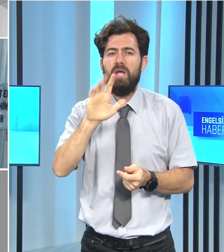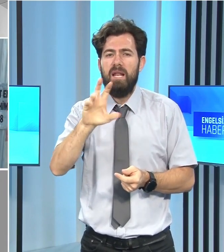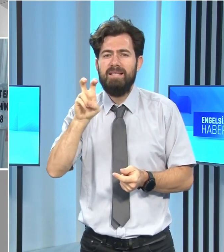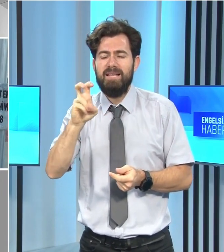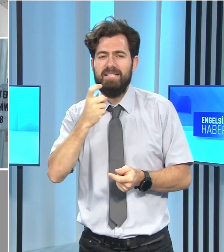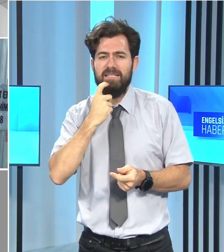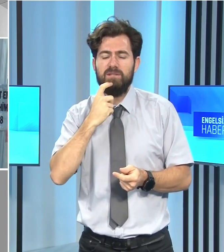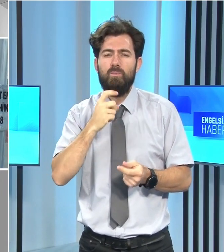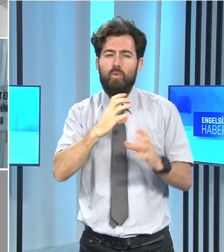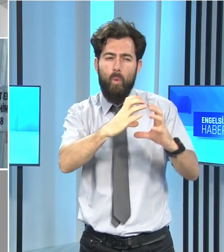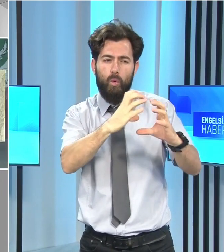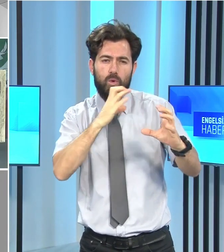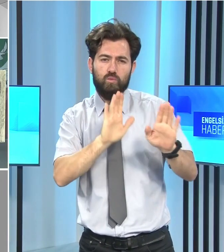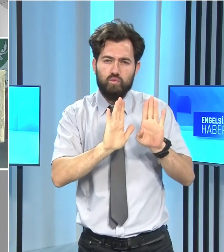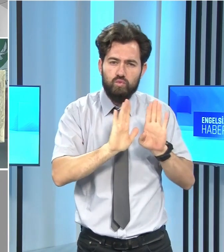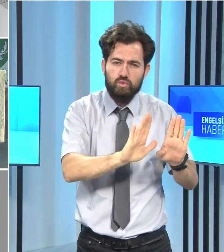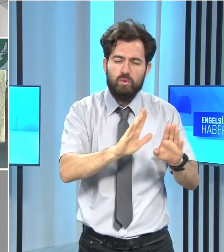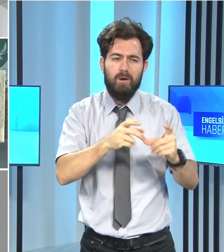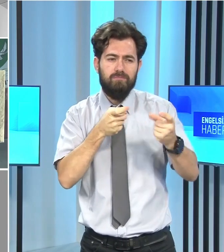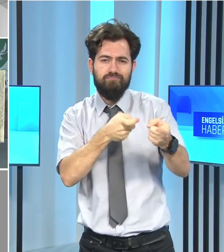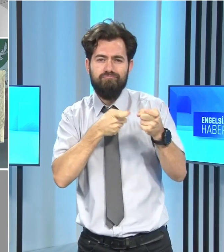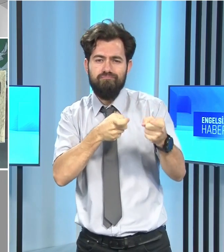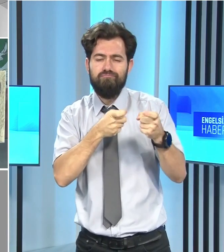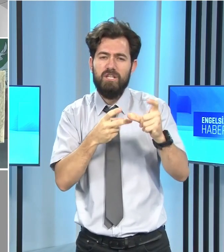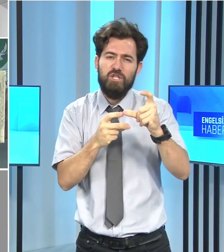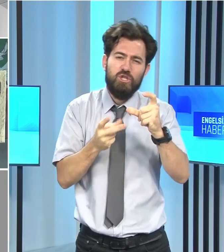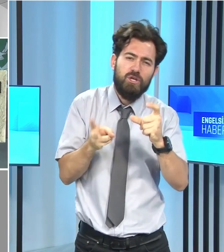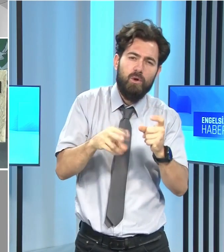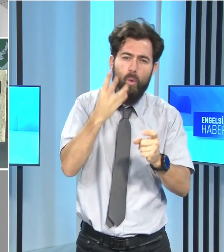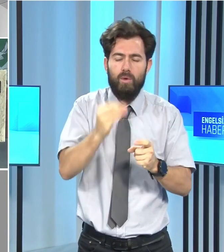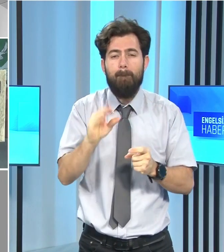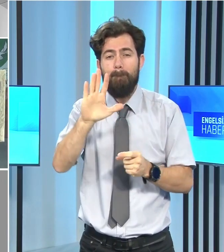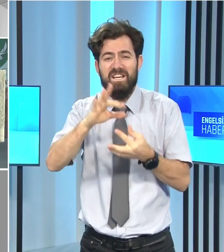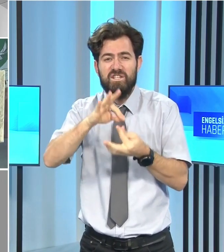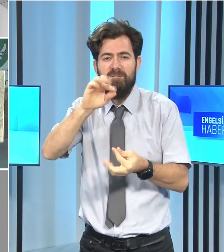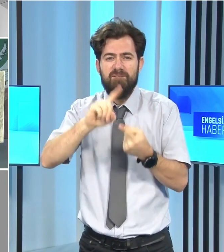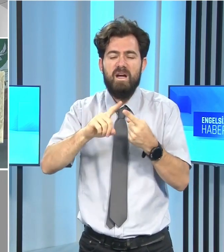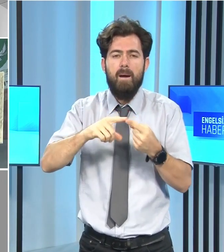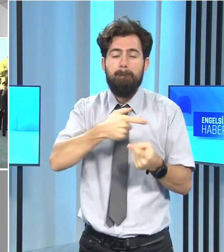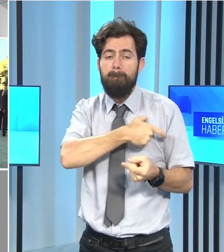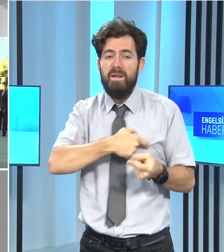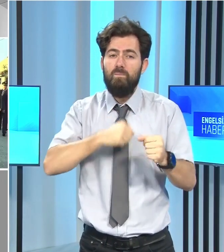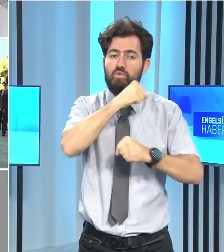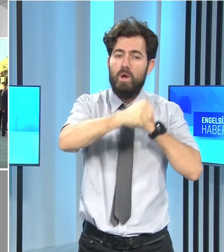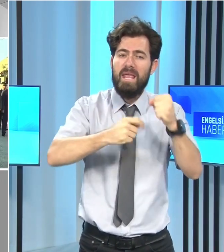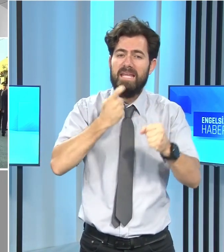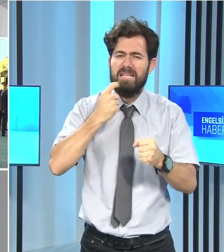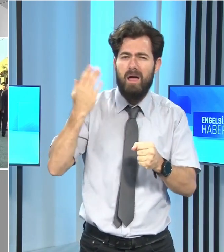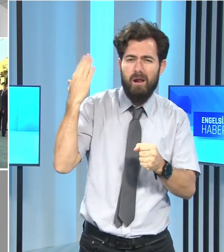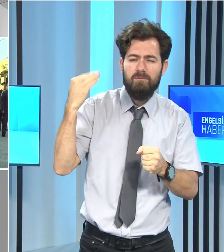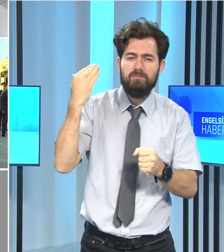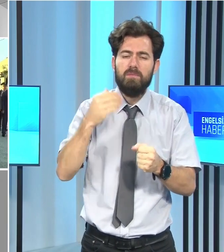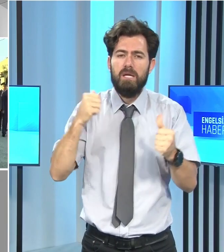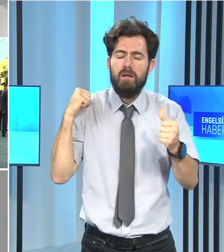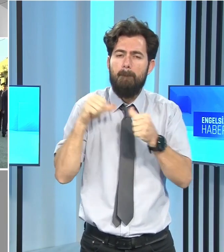otobüslerinin önü kesilerek şehit edilen 5 İnönülü ile milli mücadele yıllarında yine